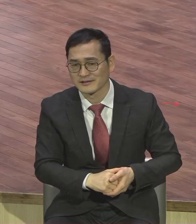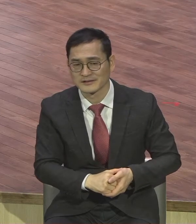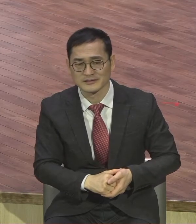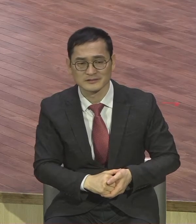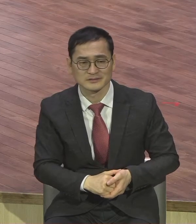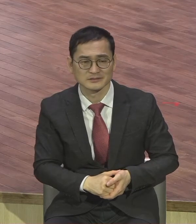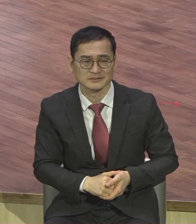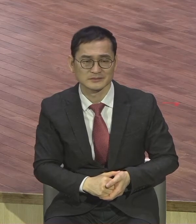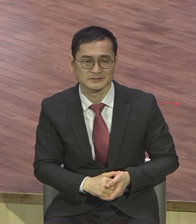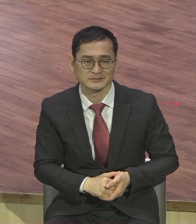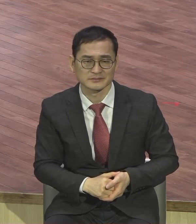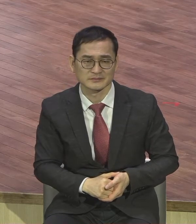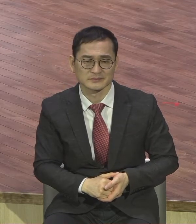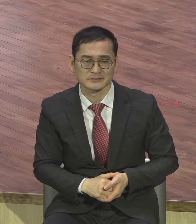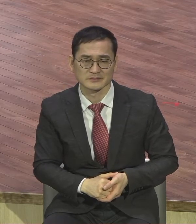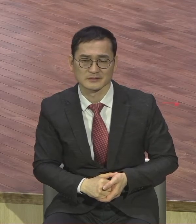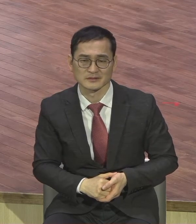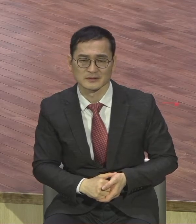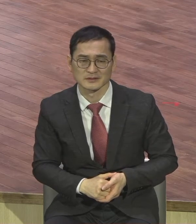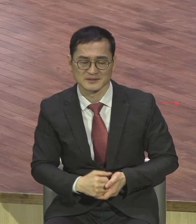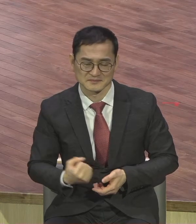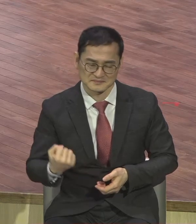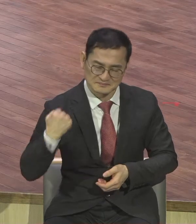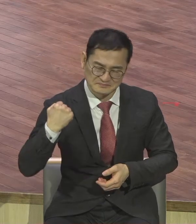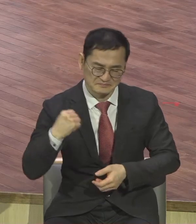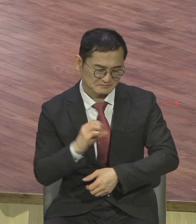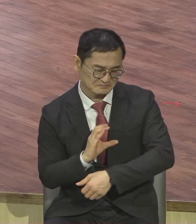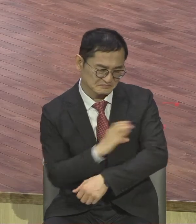이러한 기족들로 바뀌어버렸어요